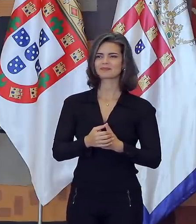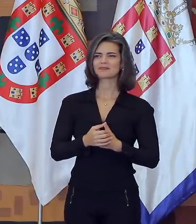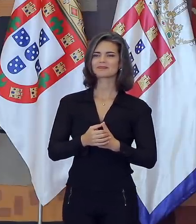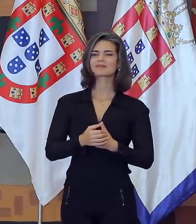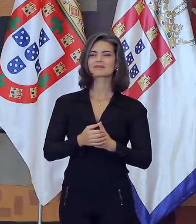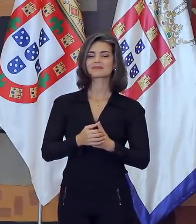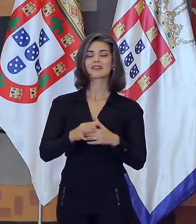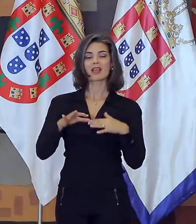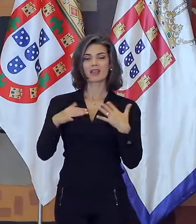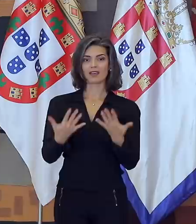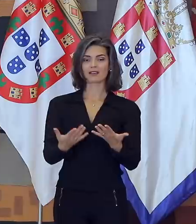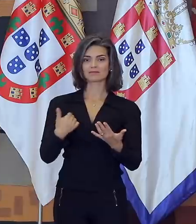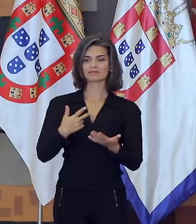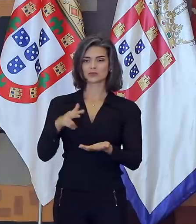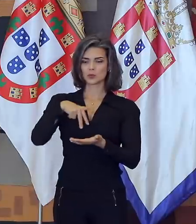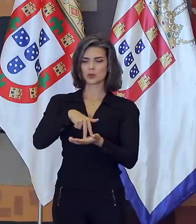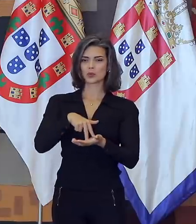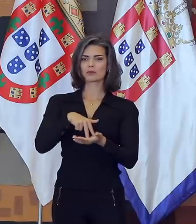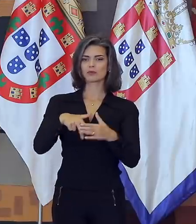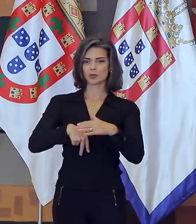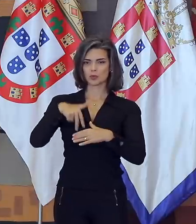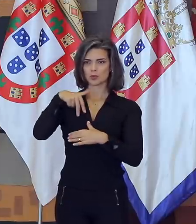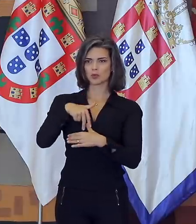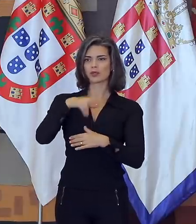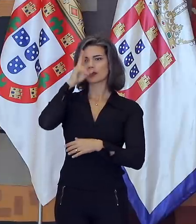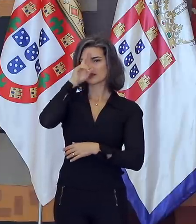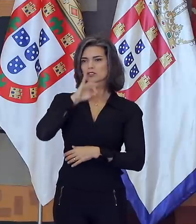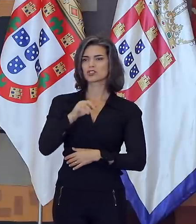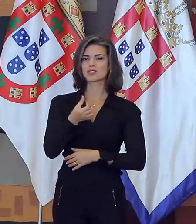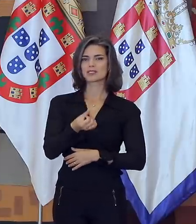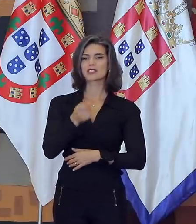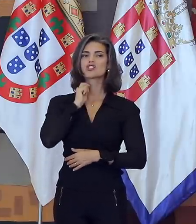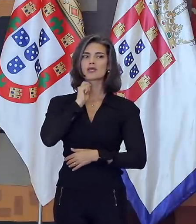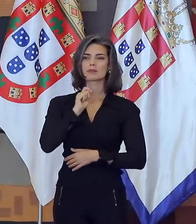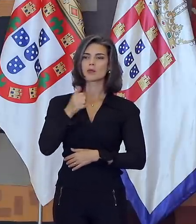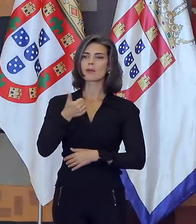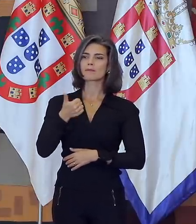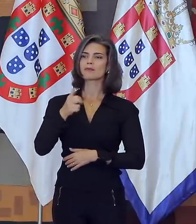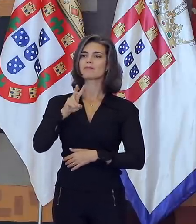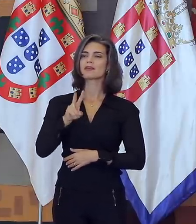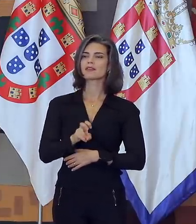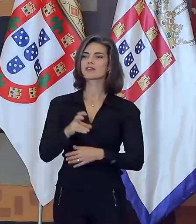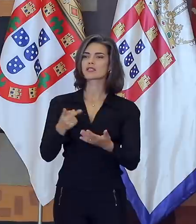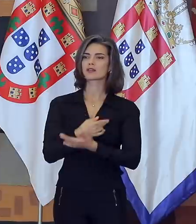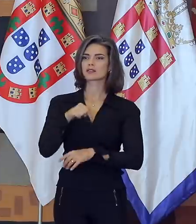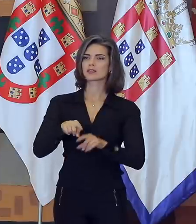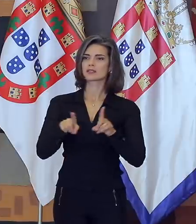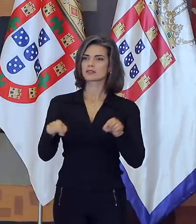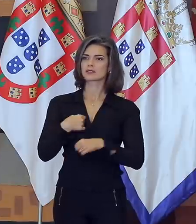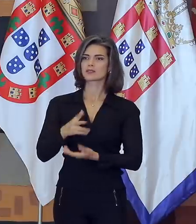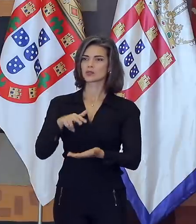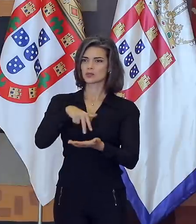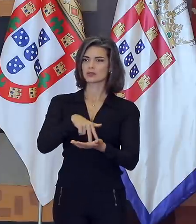que, ocupando aqui essa tribuna, eu também me lembro do dia 6 de abril, que foi a primeira vez que aqui, nesta sala, eu usei a